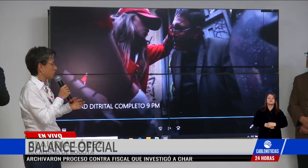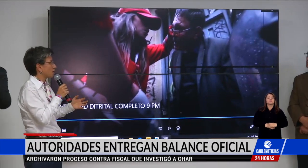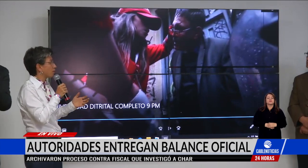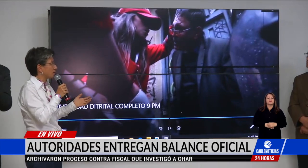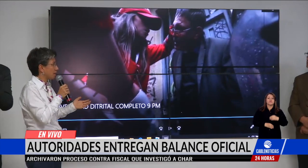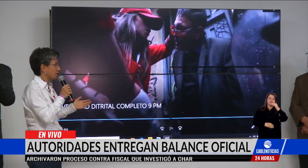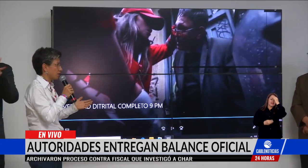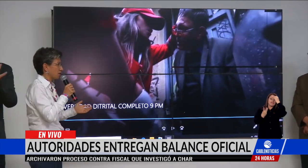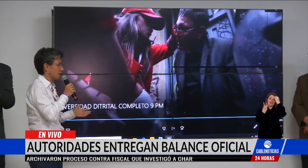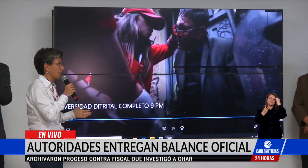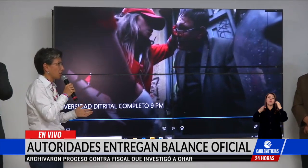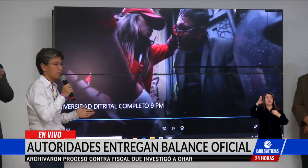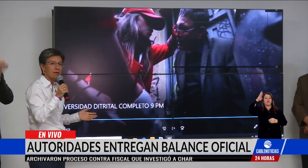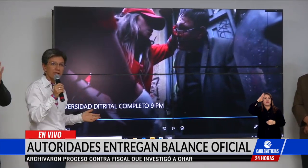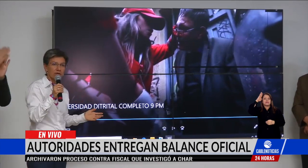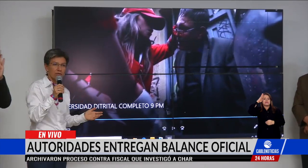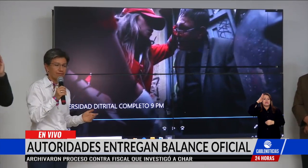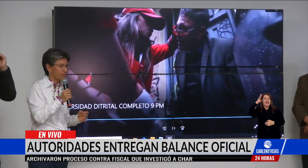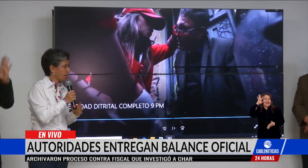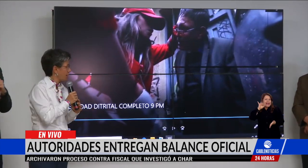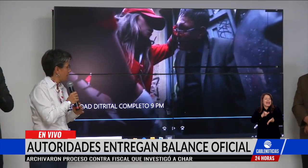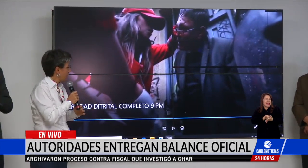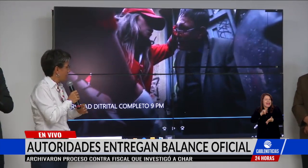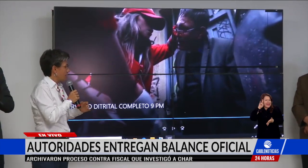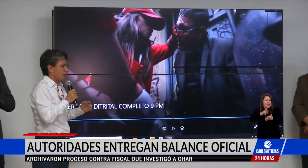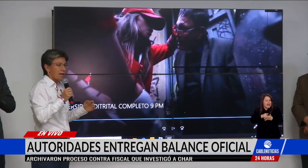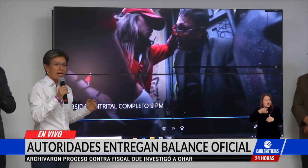Los tres policías creo que siguen en observación.